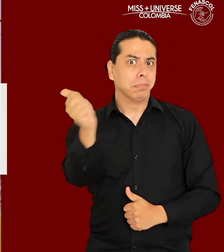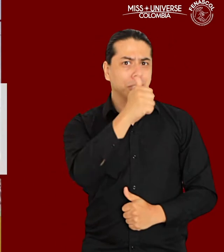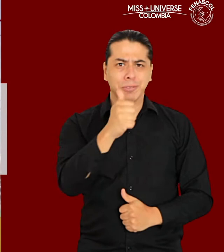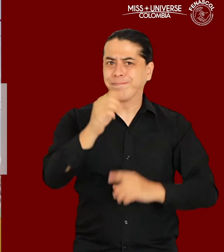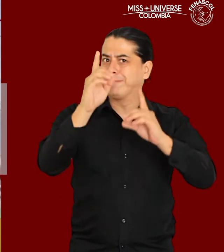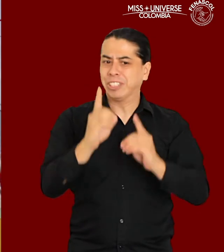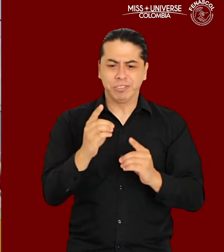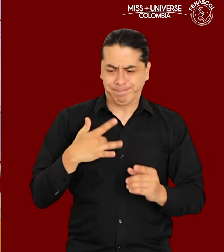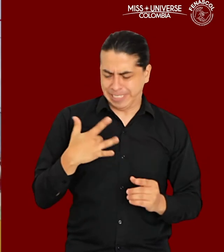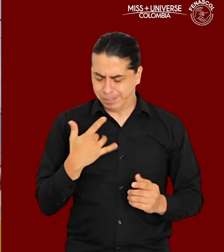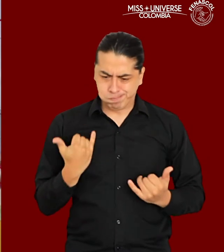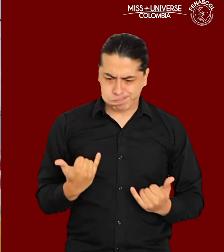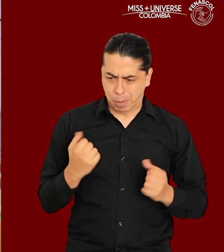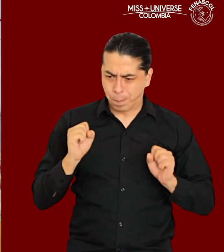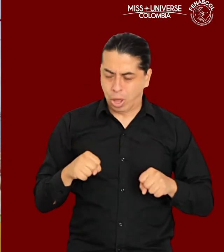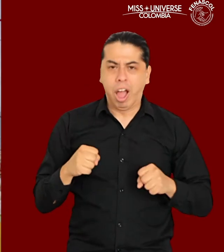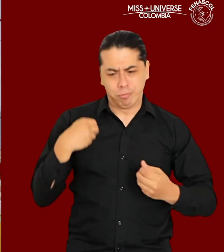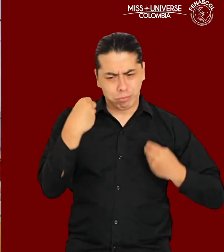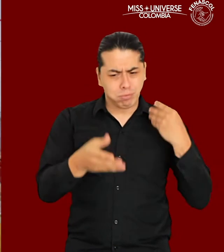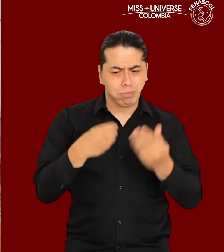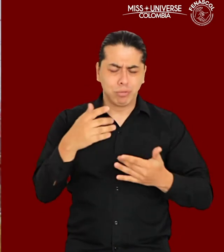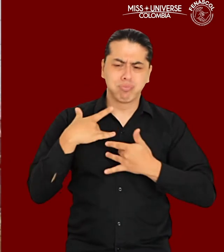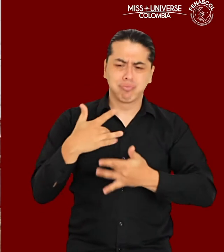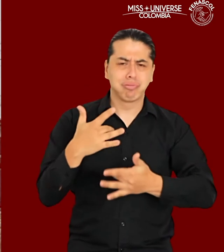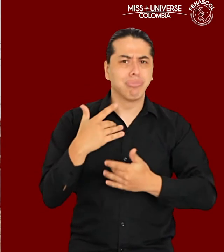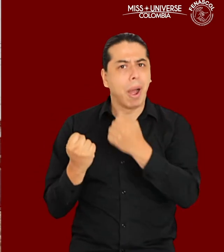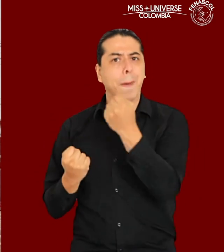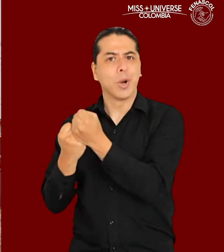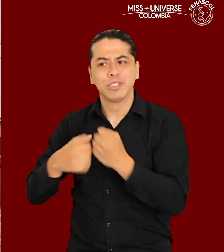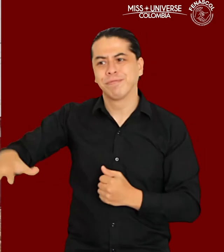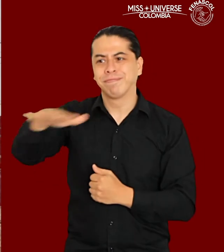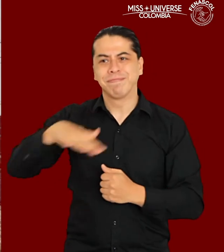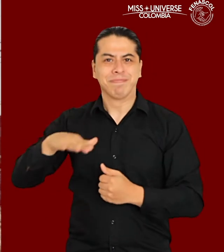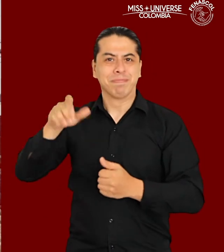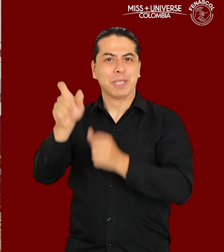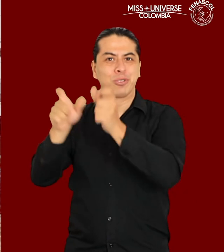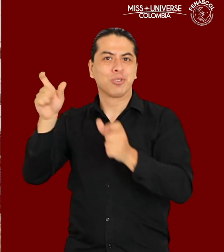Ustedes deciden con cuánto pueden apoyar a las personas sordas de San Andrés que se han visto afectadas.